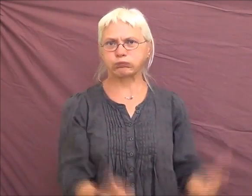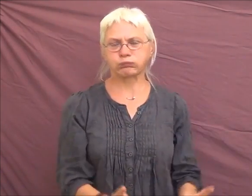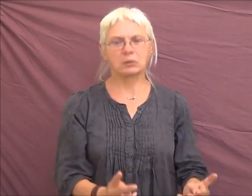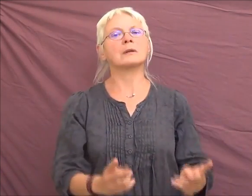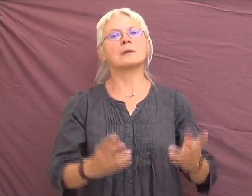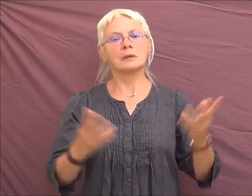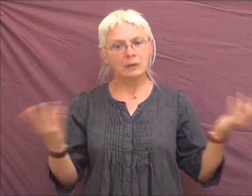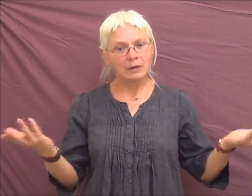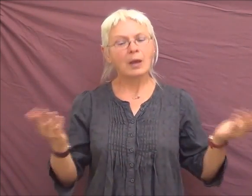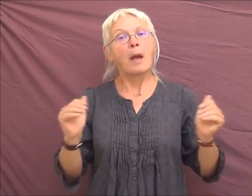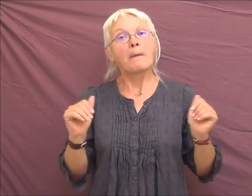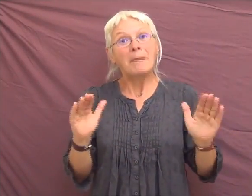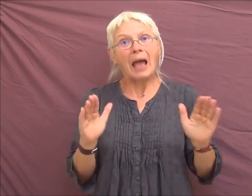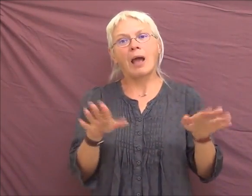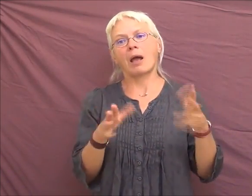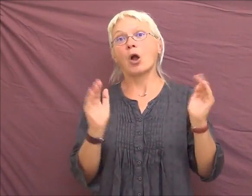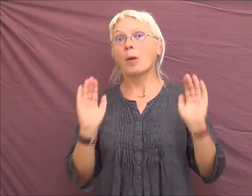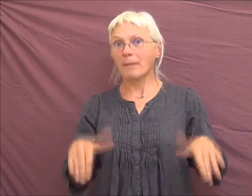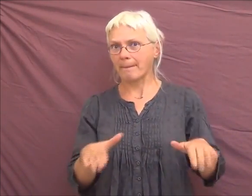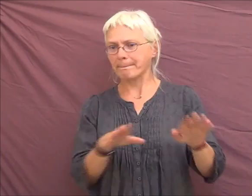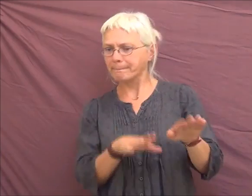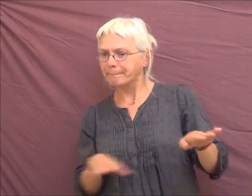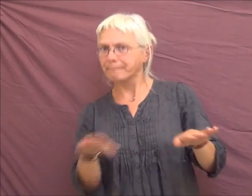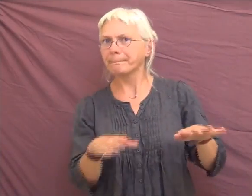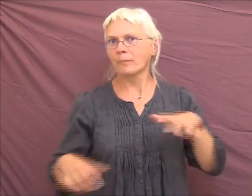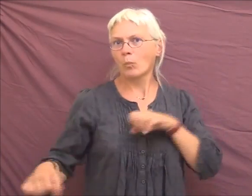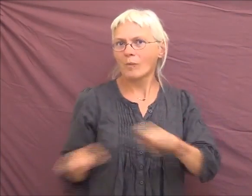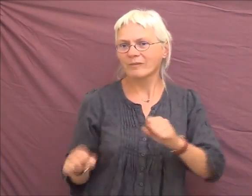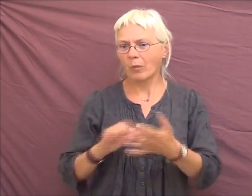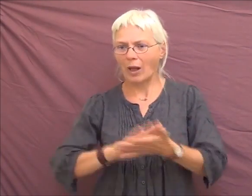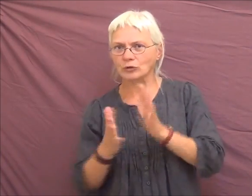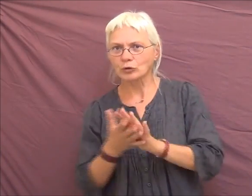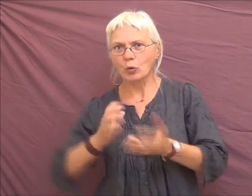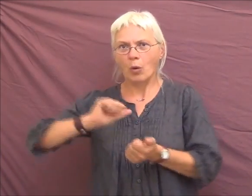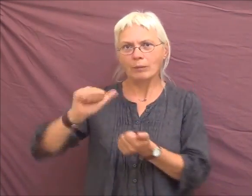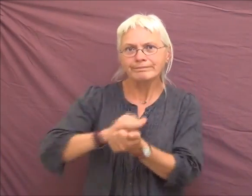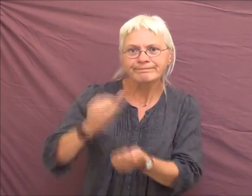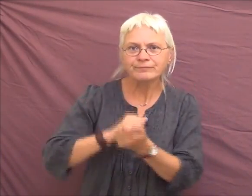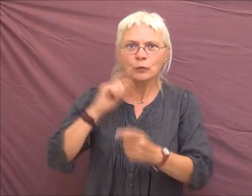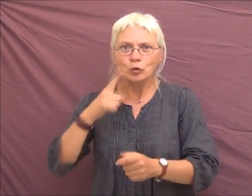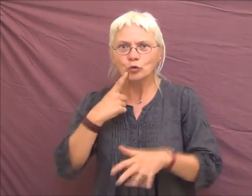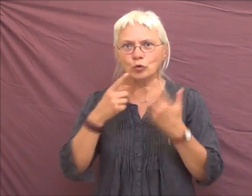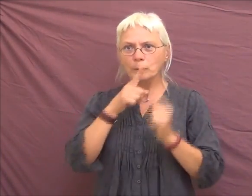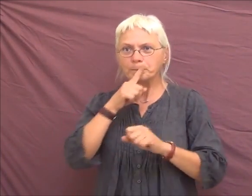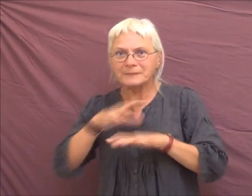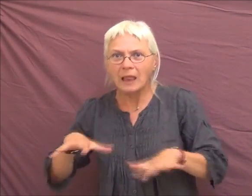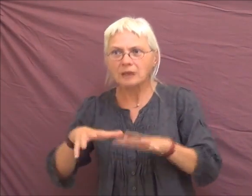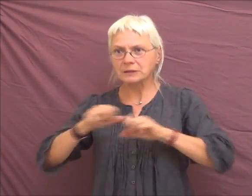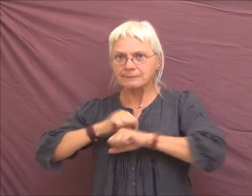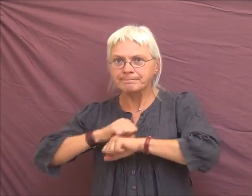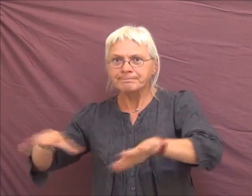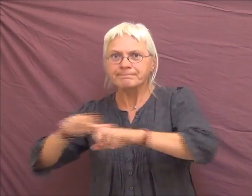Malgré tout, il y a tout un mouvement associatif, une presse sourde, silencieuse. qui se construit en parallèle.